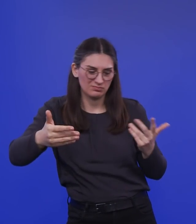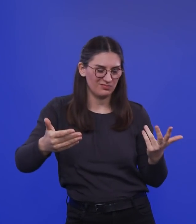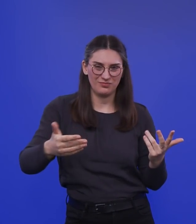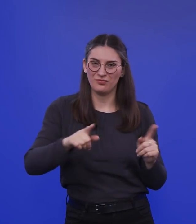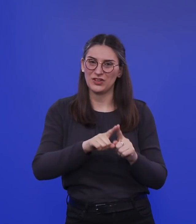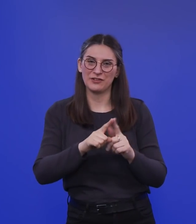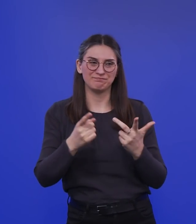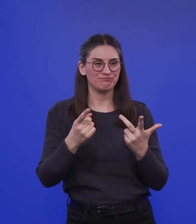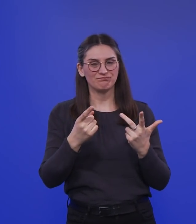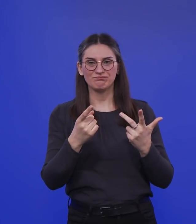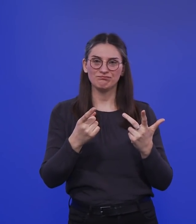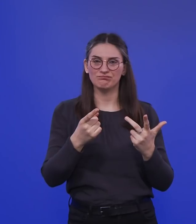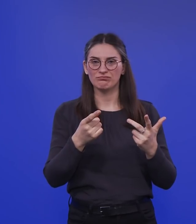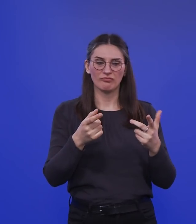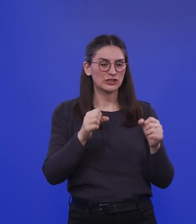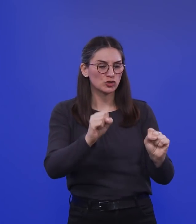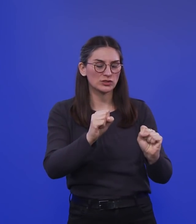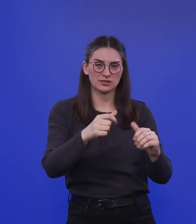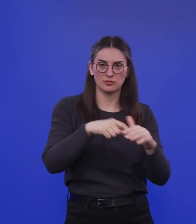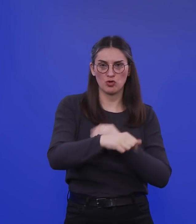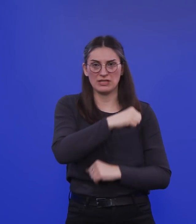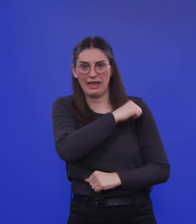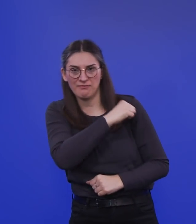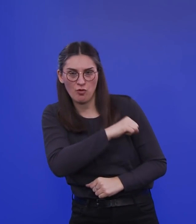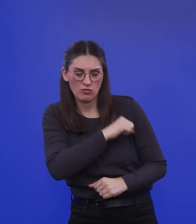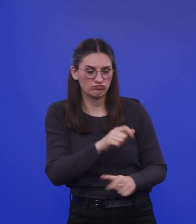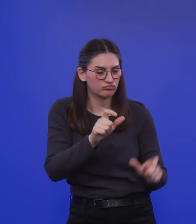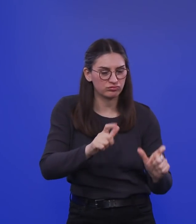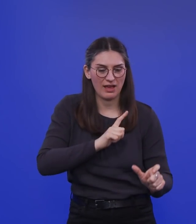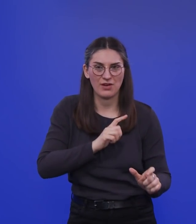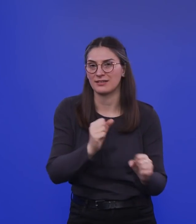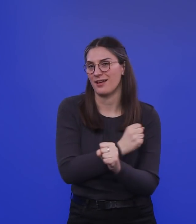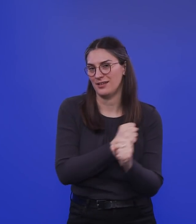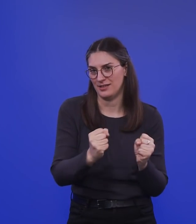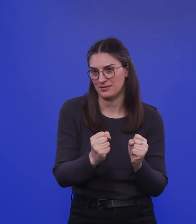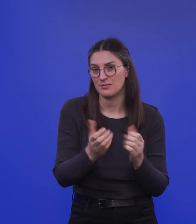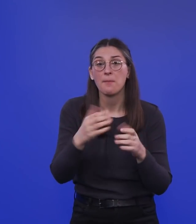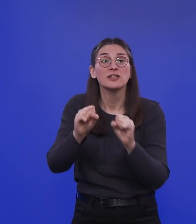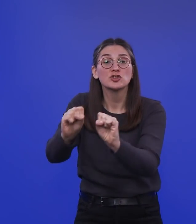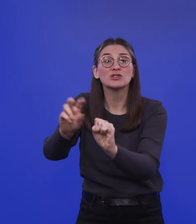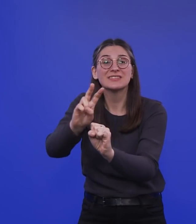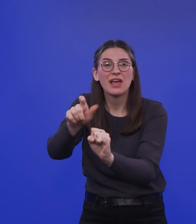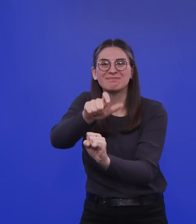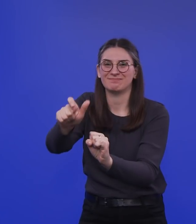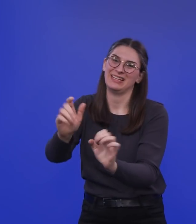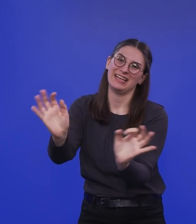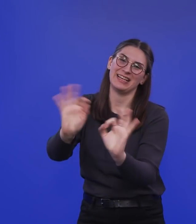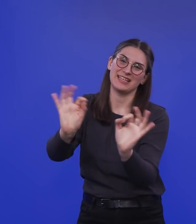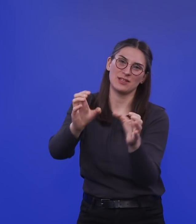Bevölkerungsschutz durch die Impfung erwarten, sondern da ist es eher der Schutz für die Risikogruppen. Das nimmt natürlich Sterblichkeit weg. Das